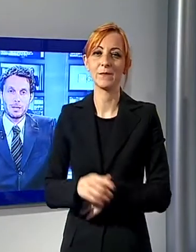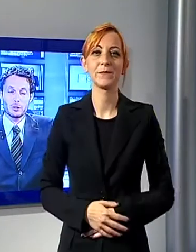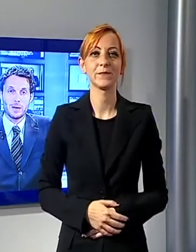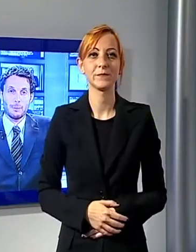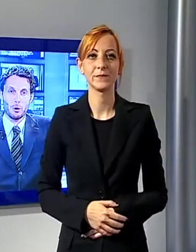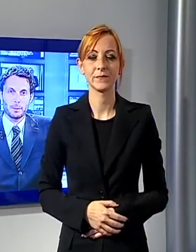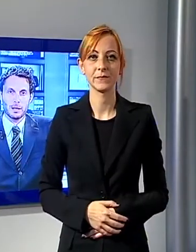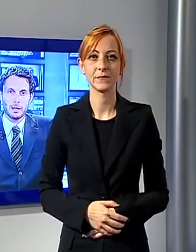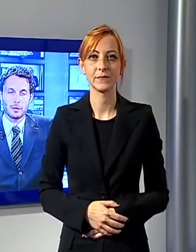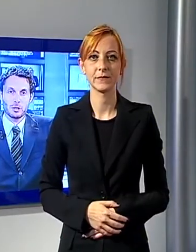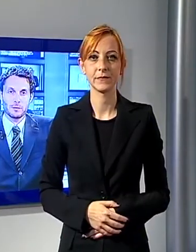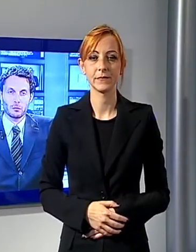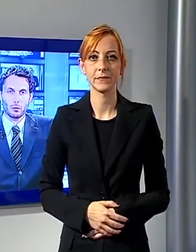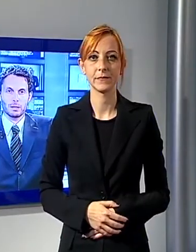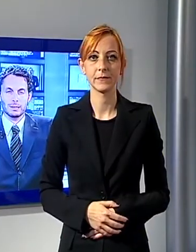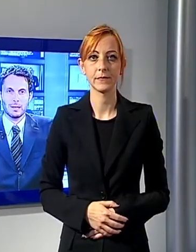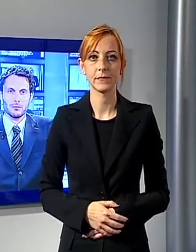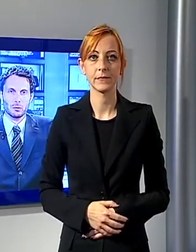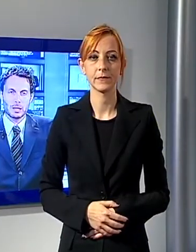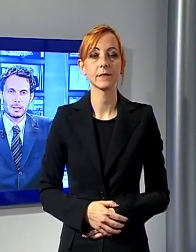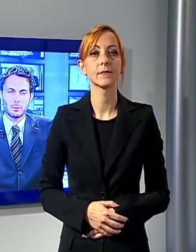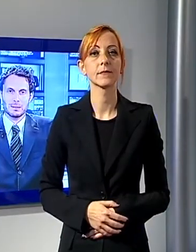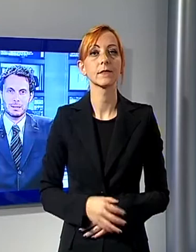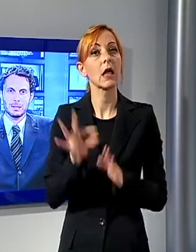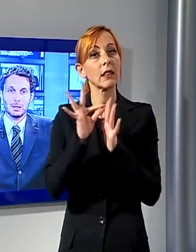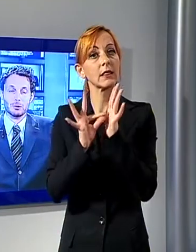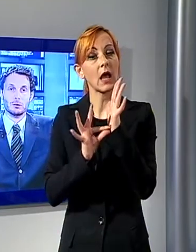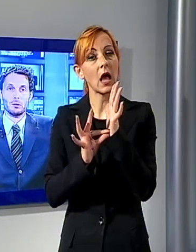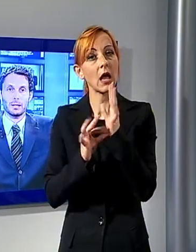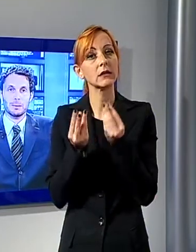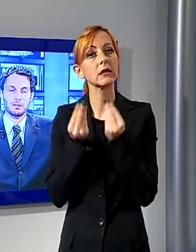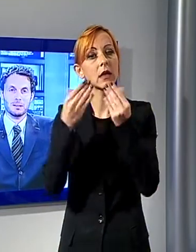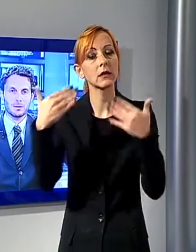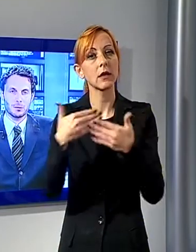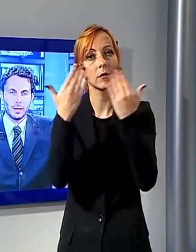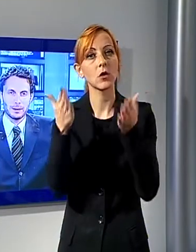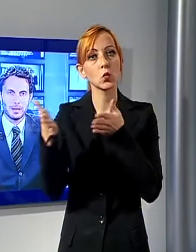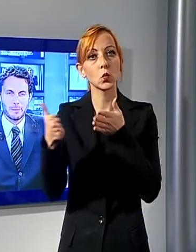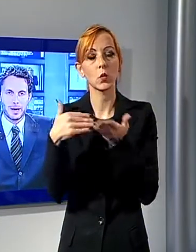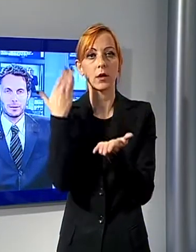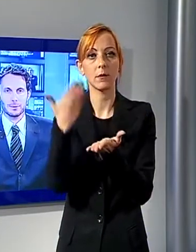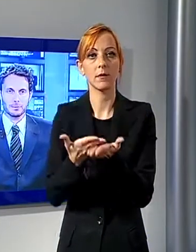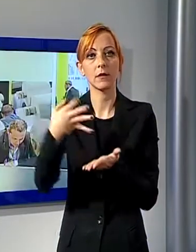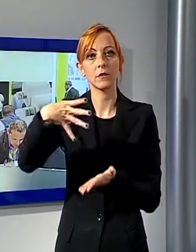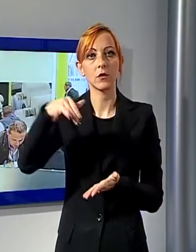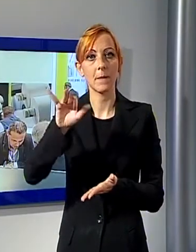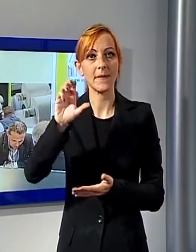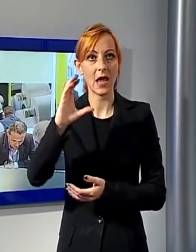dicevamo, le cifre sono state fornite questa mattina in occasione della presentazione del MIAC. Dal